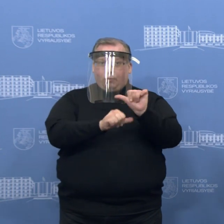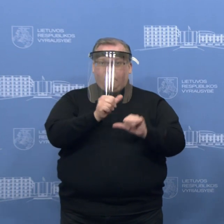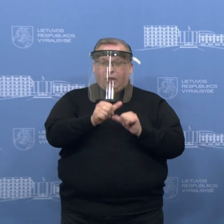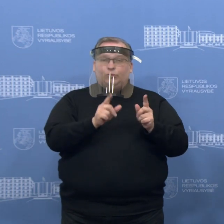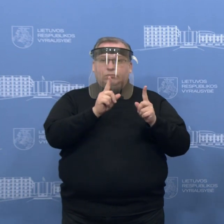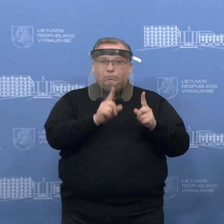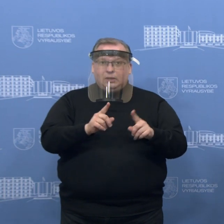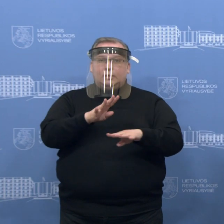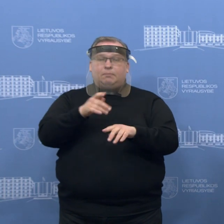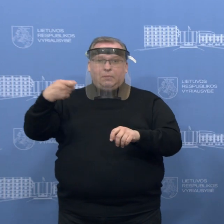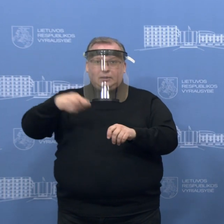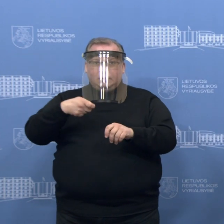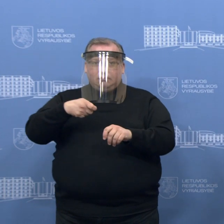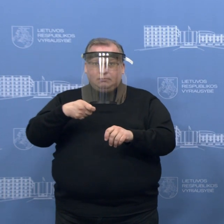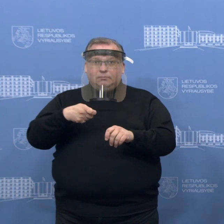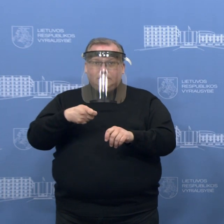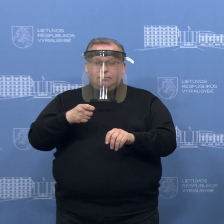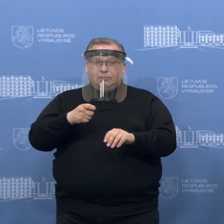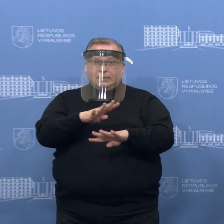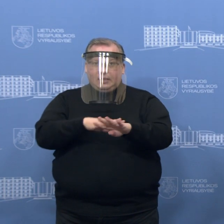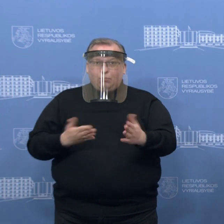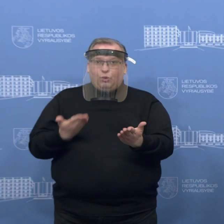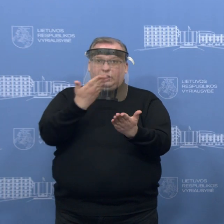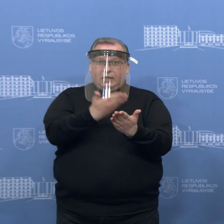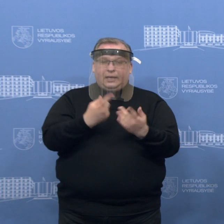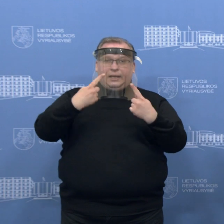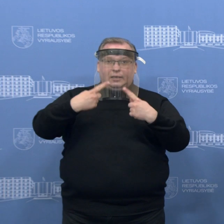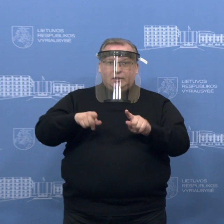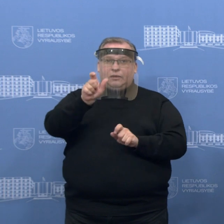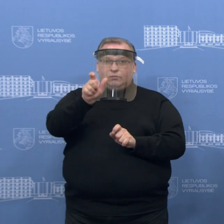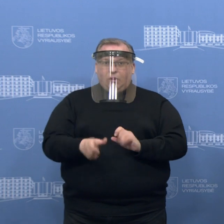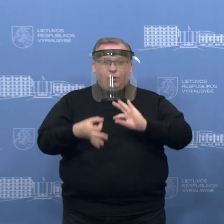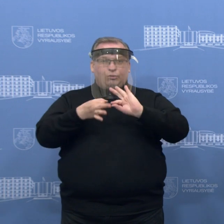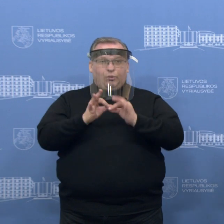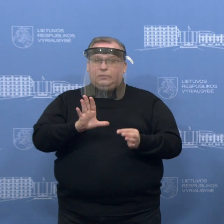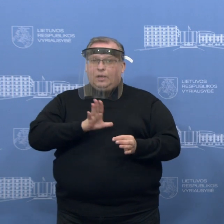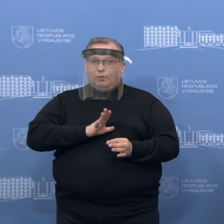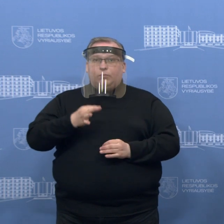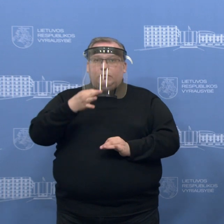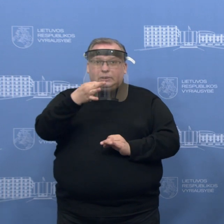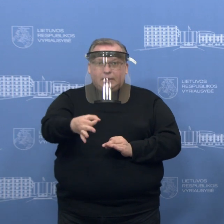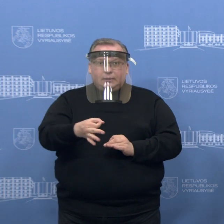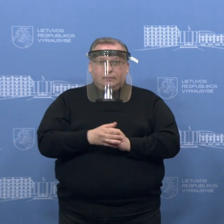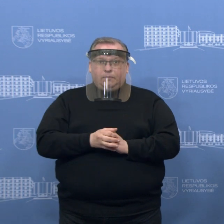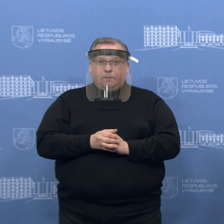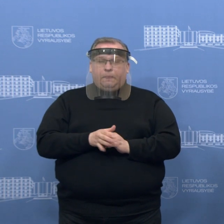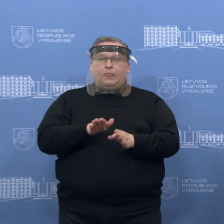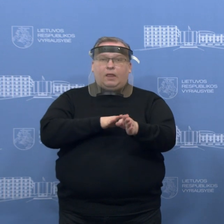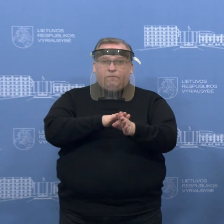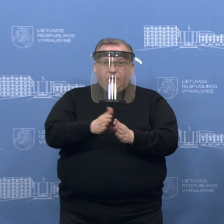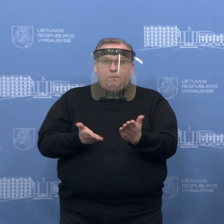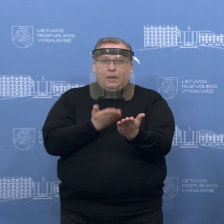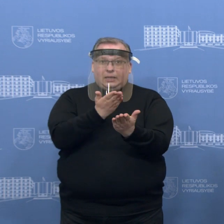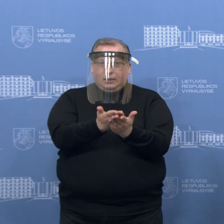prezidentas teikia Seimui kitą kandidatūrą, apie kurią irgi detaliau nieko negalėčiau pasakyti, nes atlikus